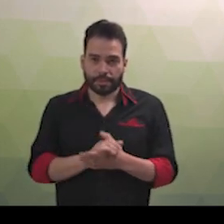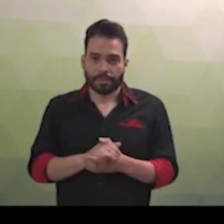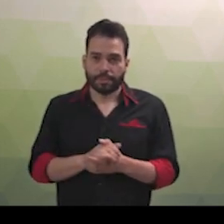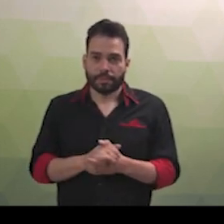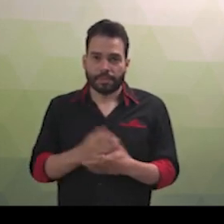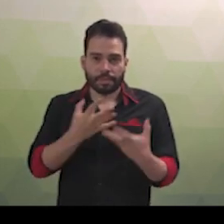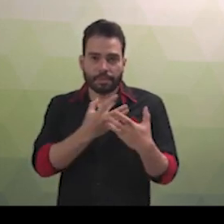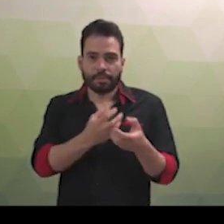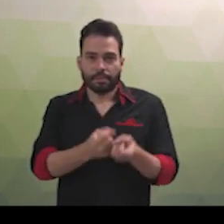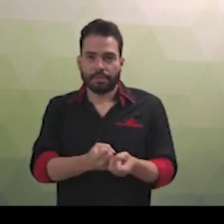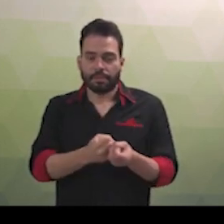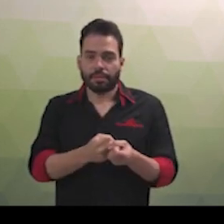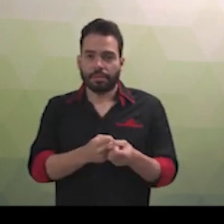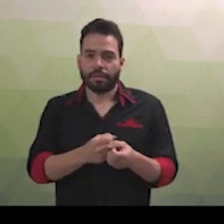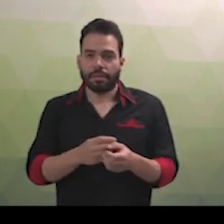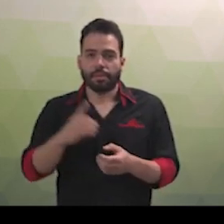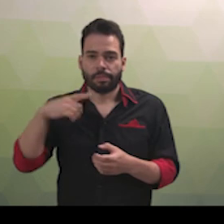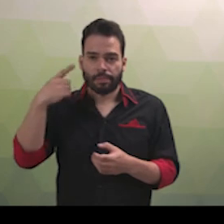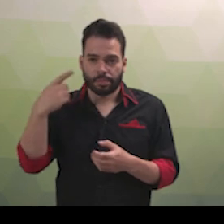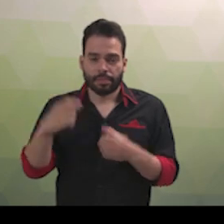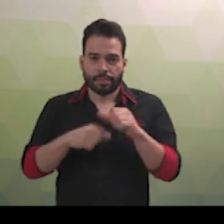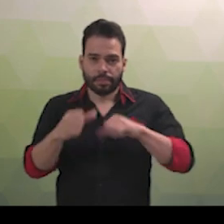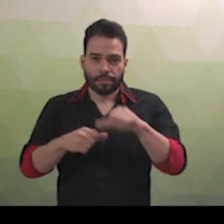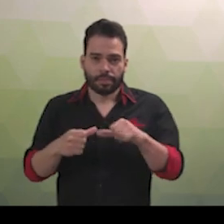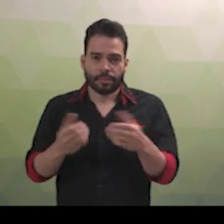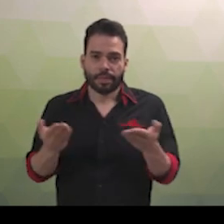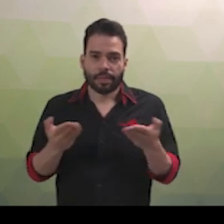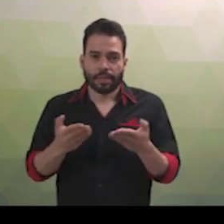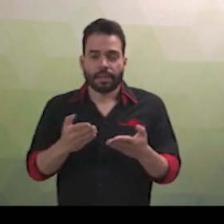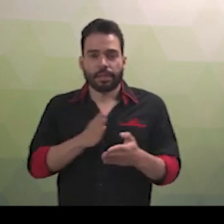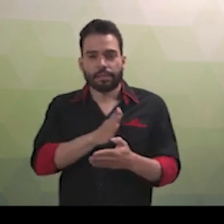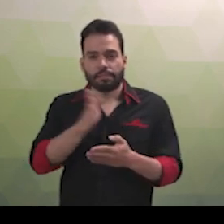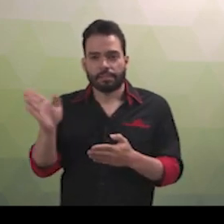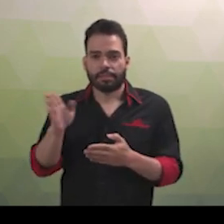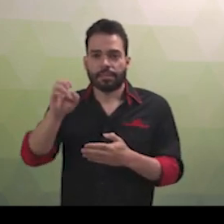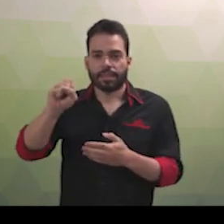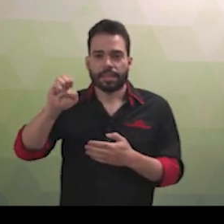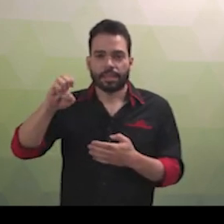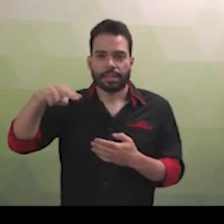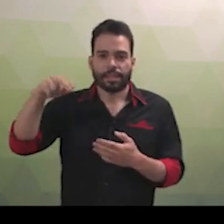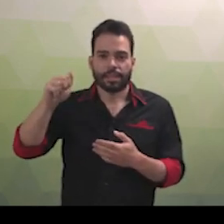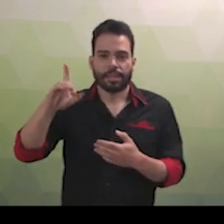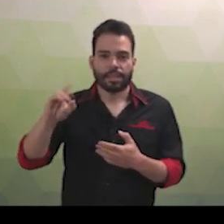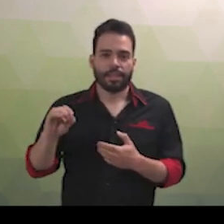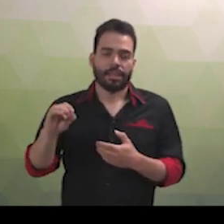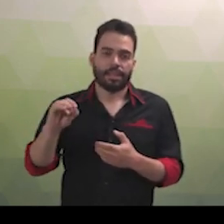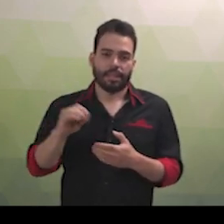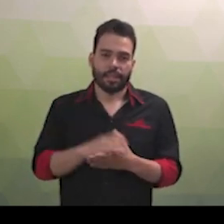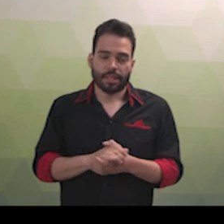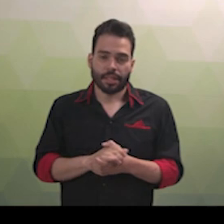momento, passa pela análise do Senado Federal. Os principais destaques que gostaríamos de apontar nesse projeto de lei